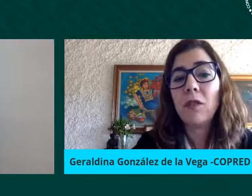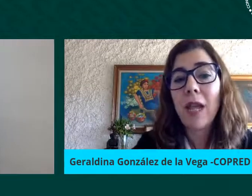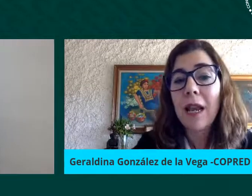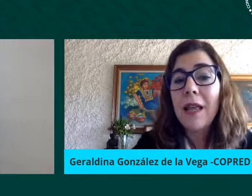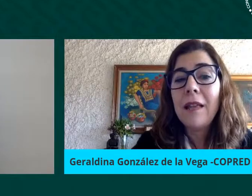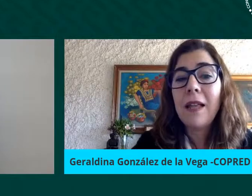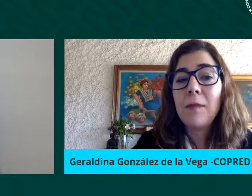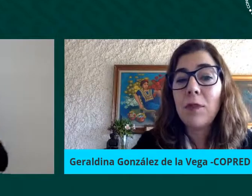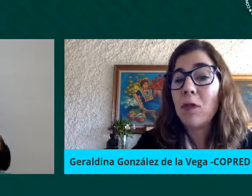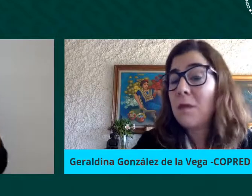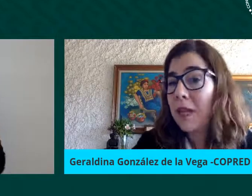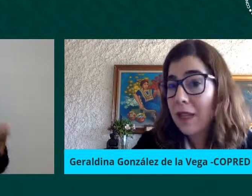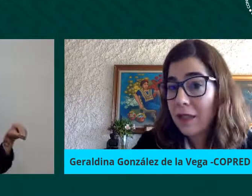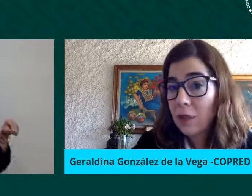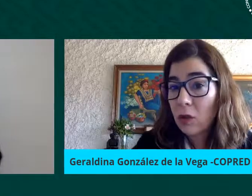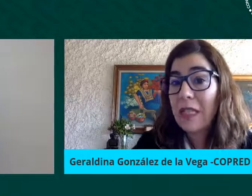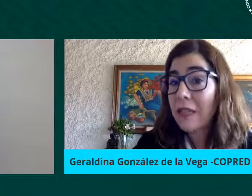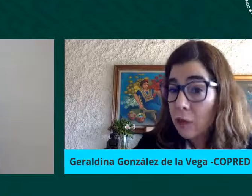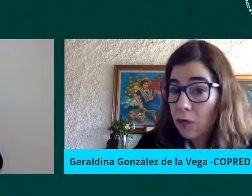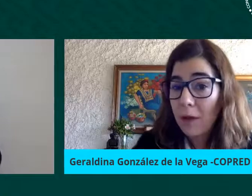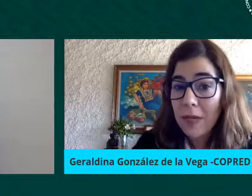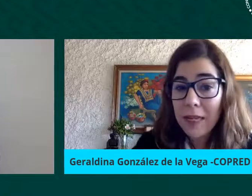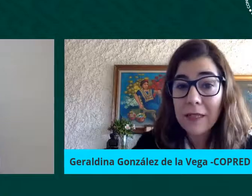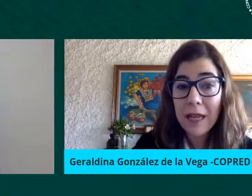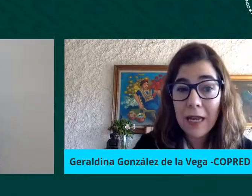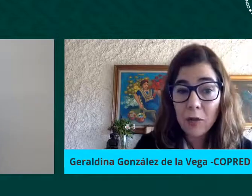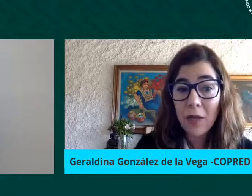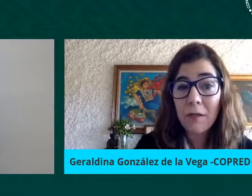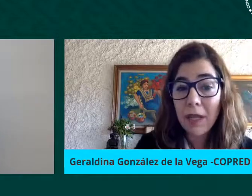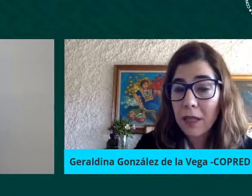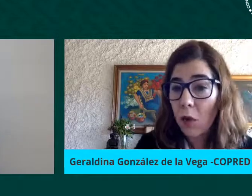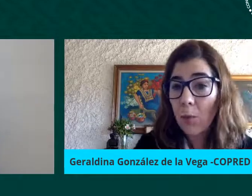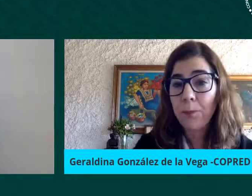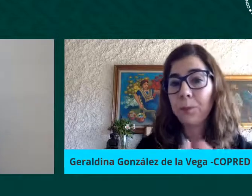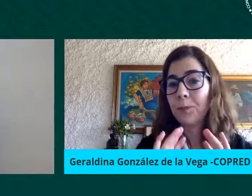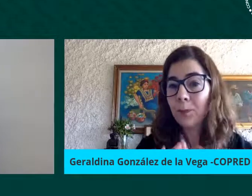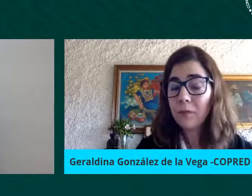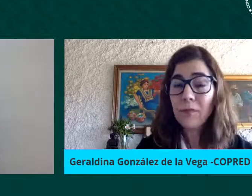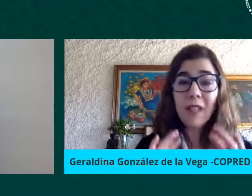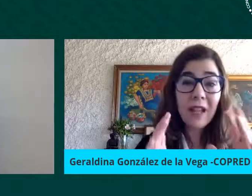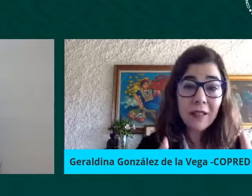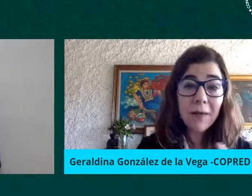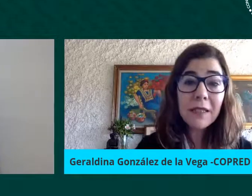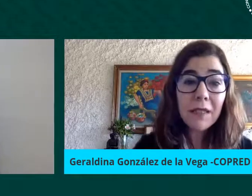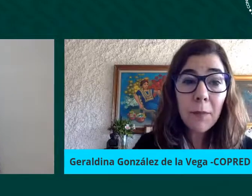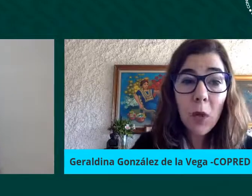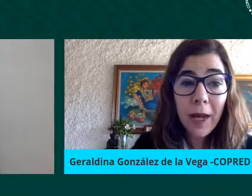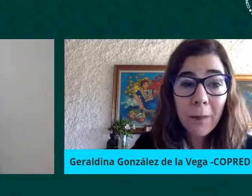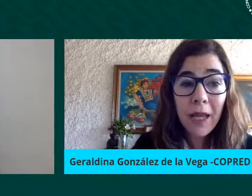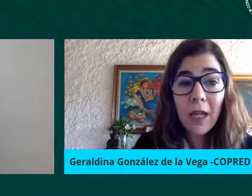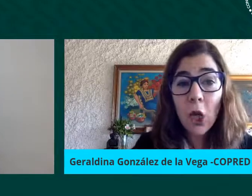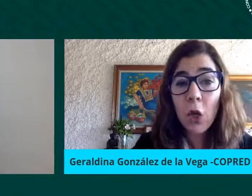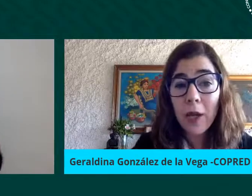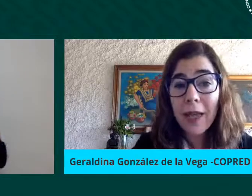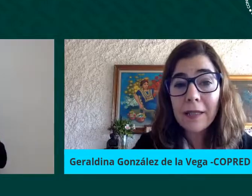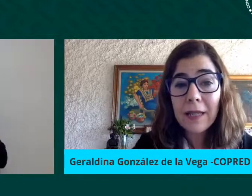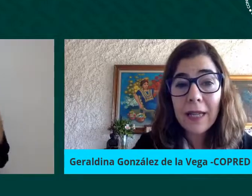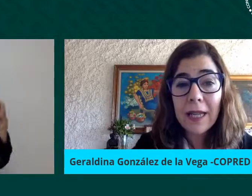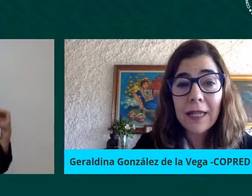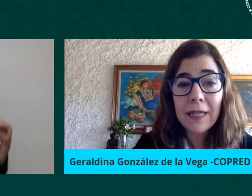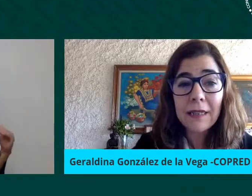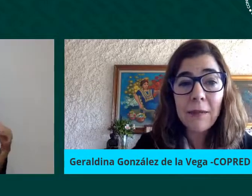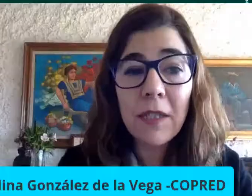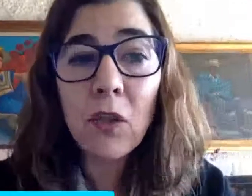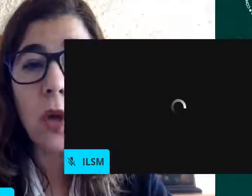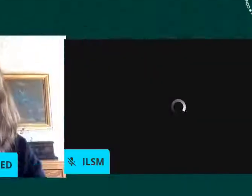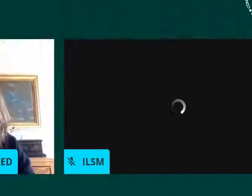desventaja social de las personas migrantes y de sus familias en la Ciudad de México a través de este programa lo que hace